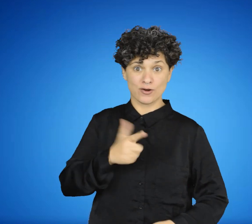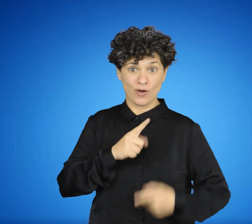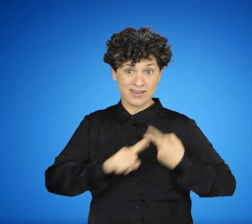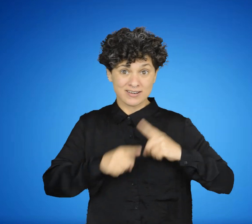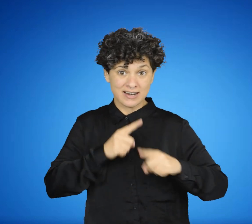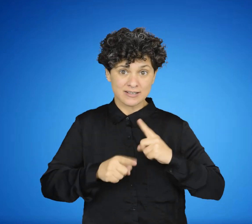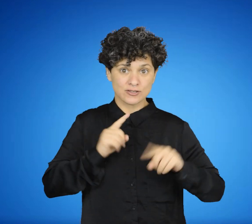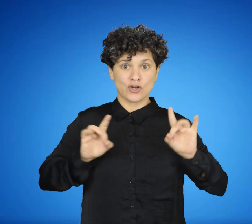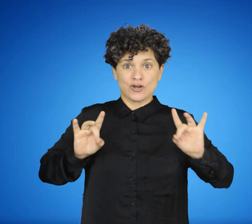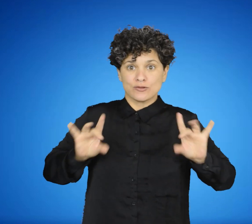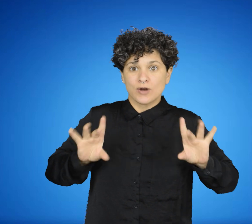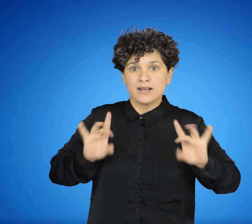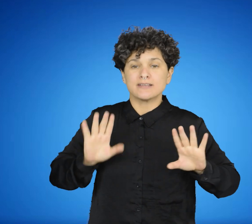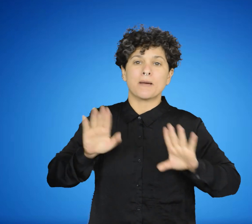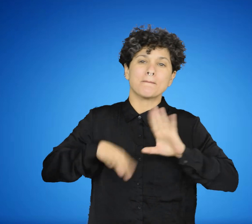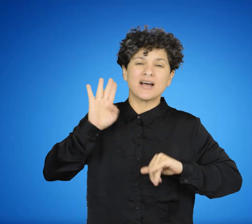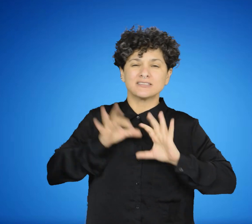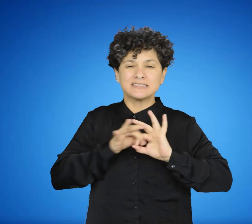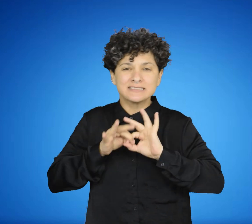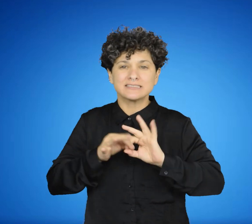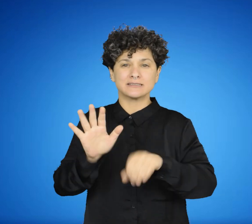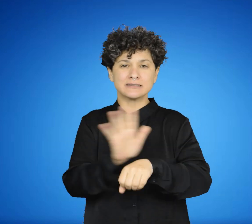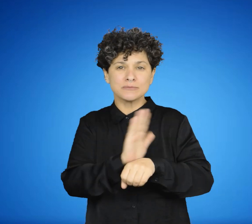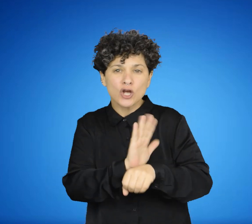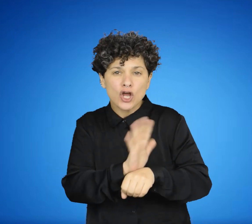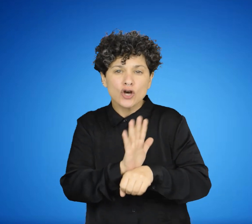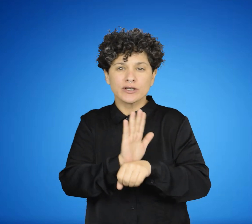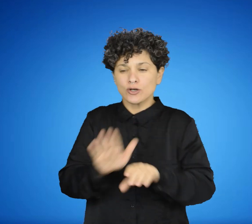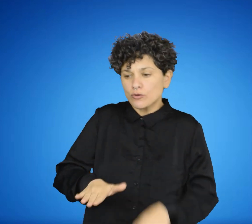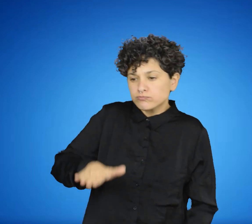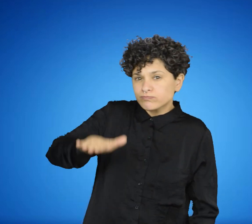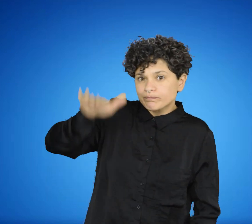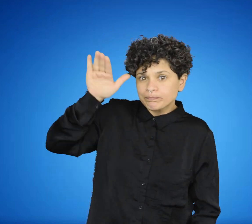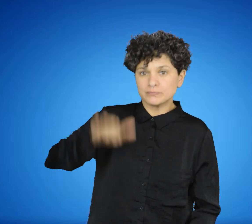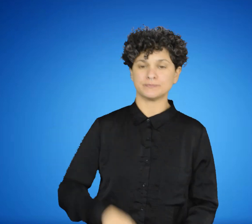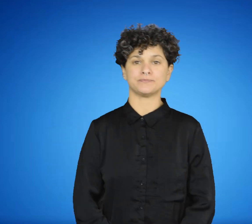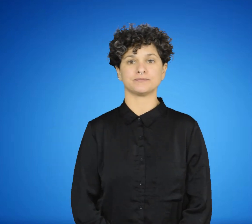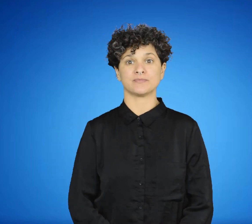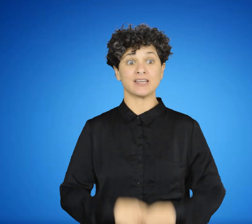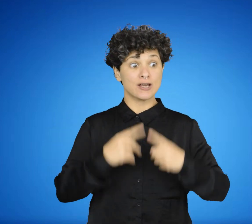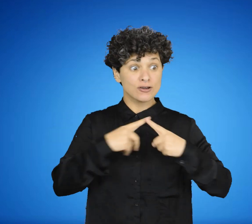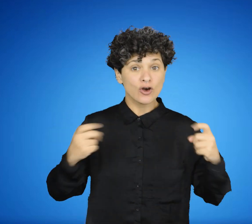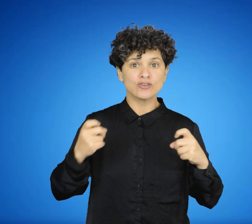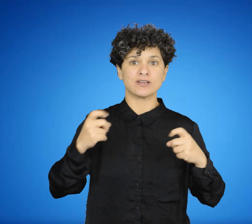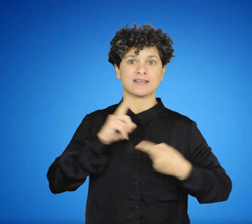biológico. El de las cosas es el que se logra con la experiencia de cómo le afectan los objetos.